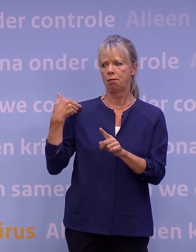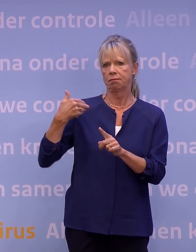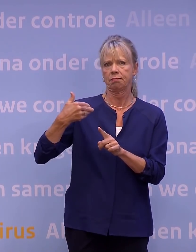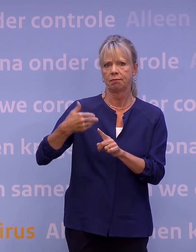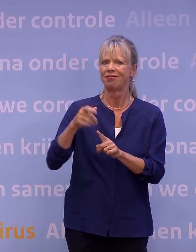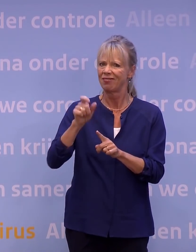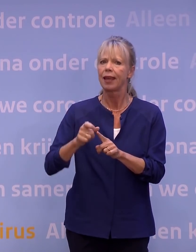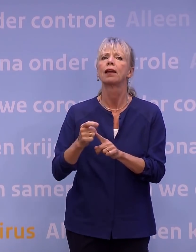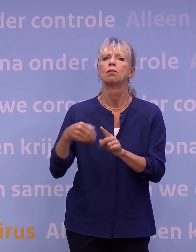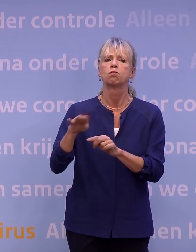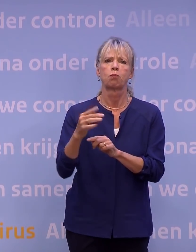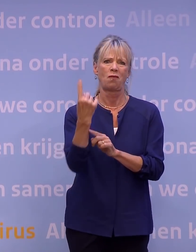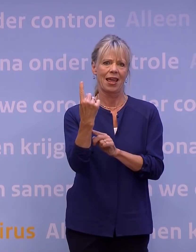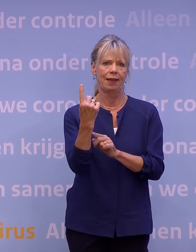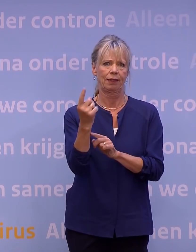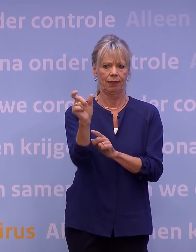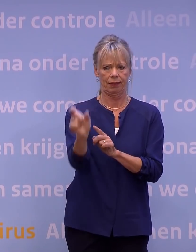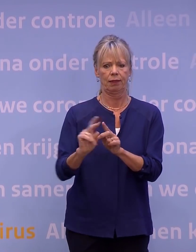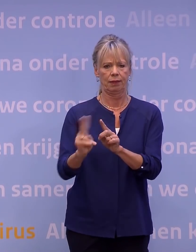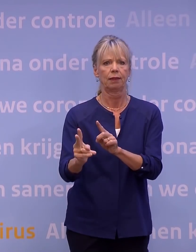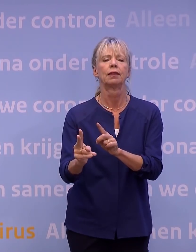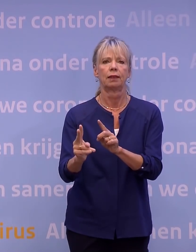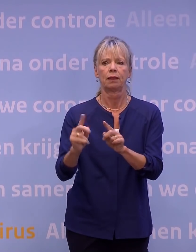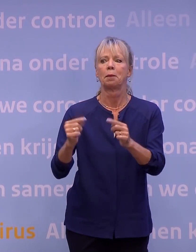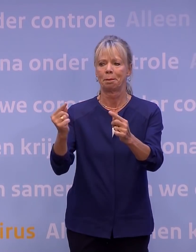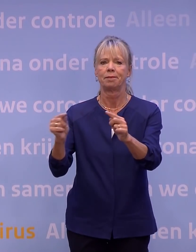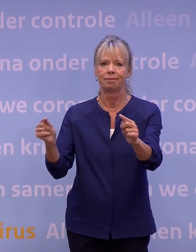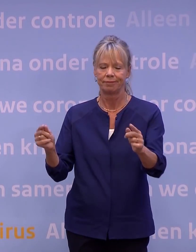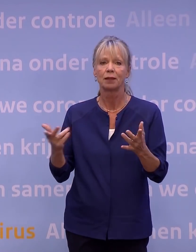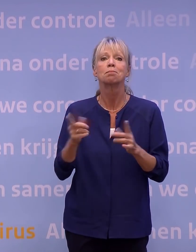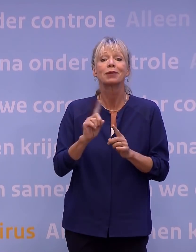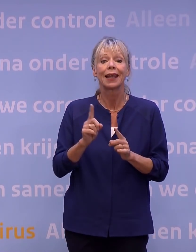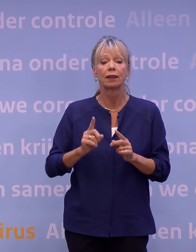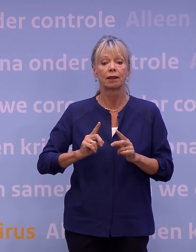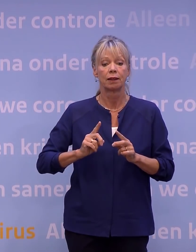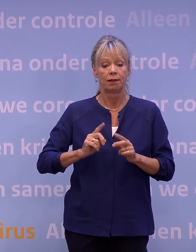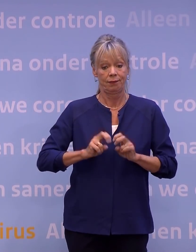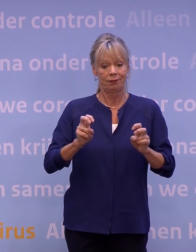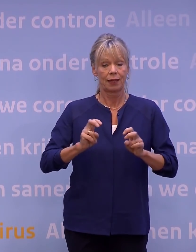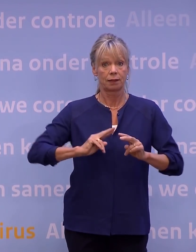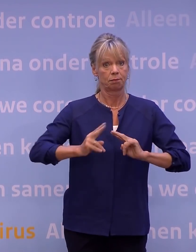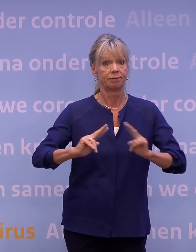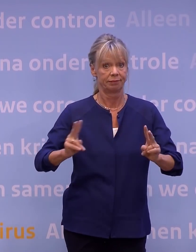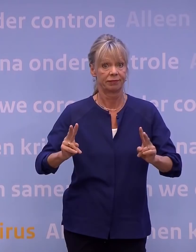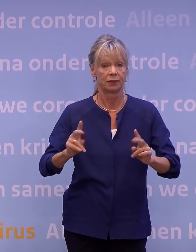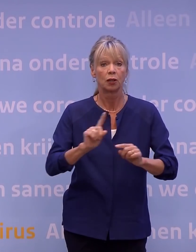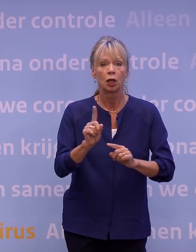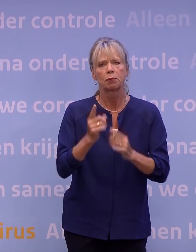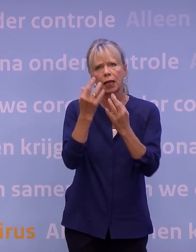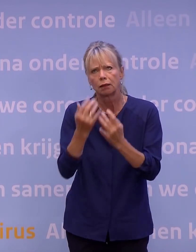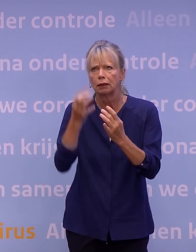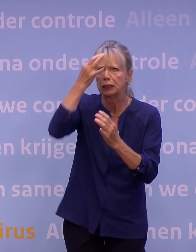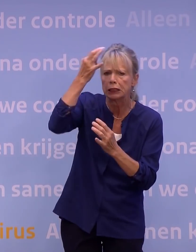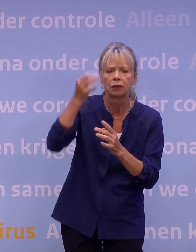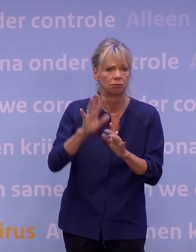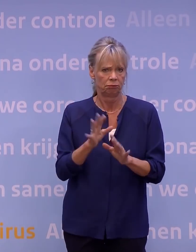En dat betekent dat het virus zich gestaag verspreidt. En het is geen hogere wiskunde. Als we niet oppassen,